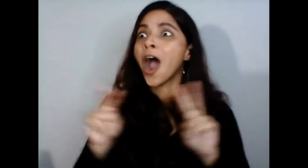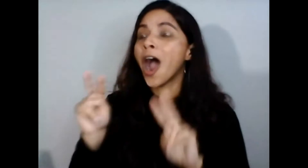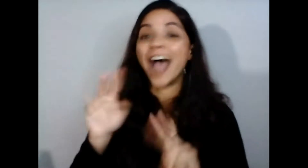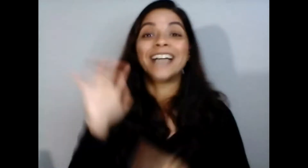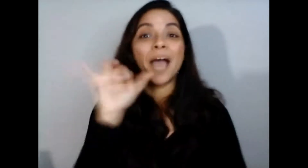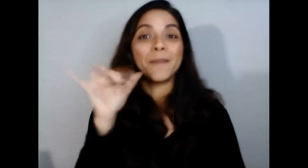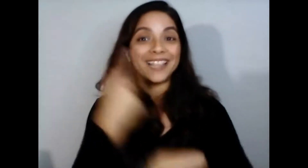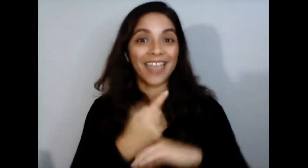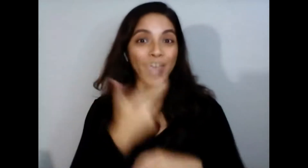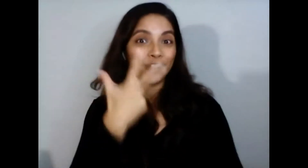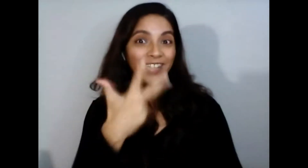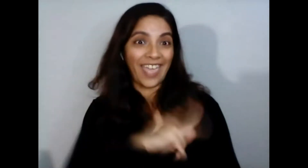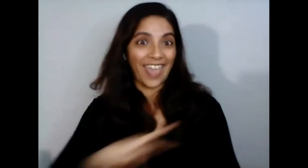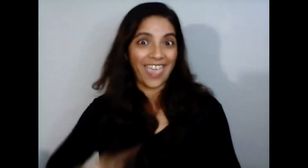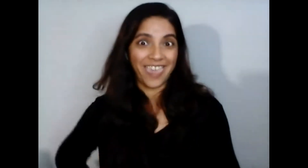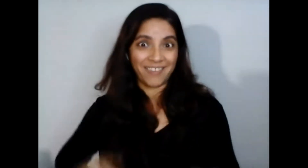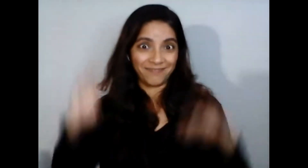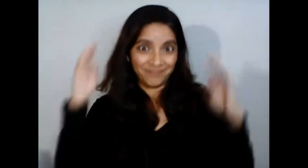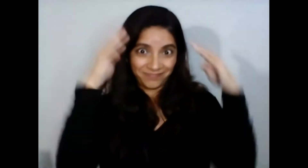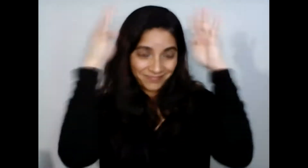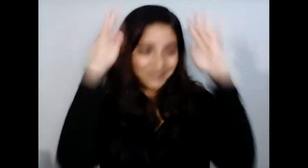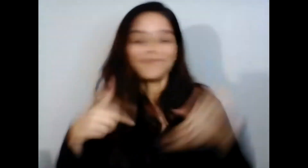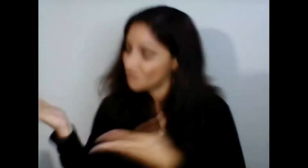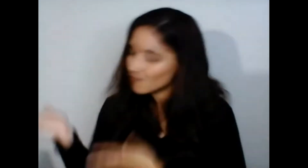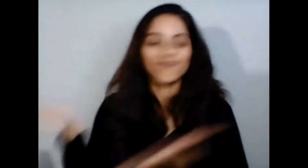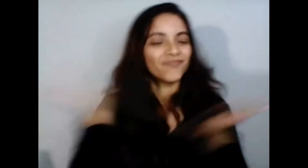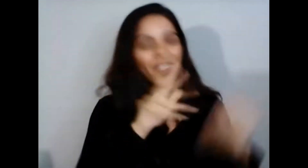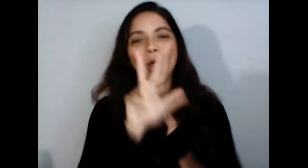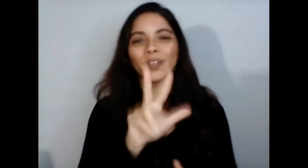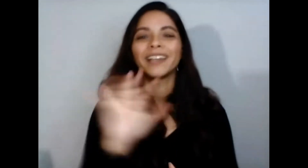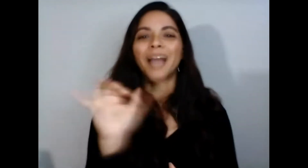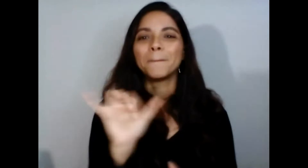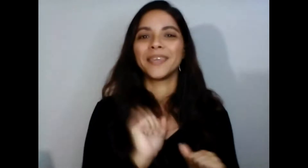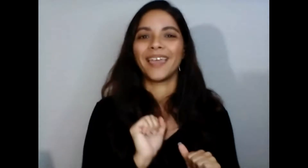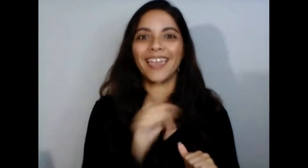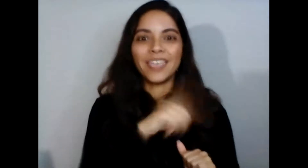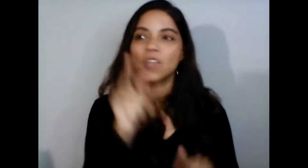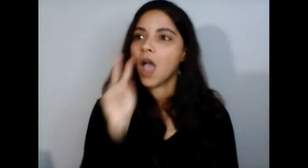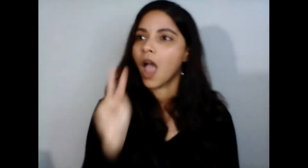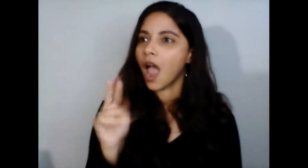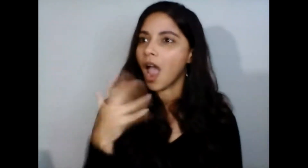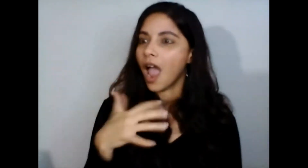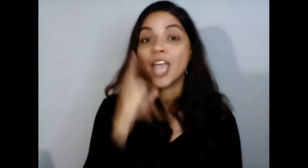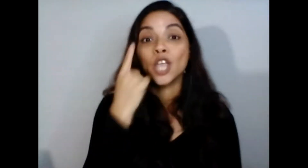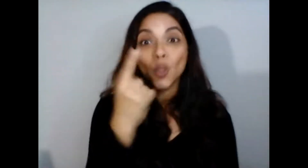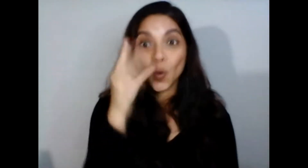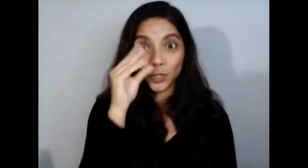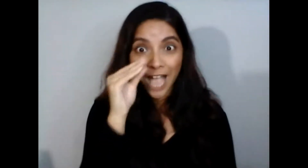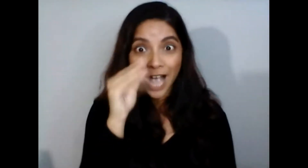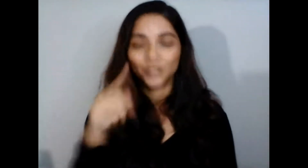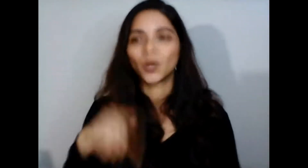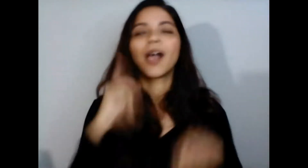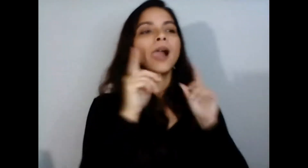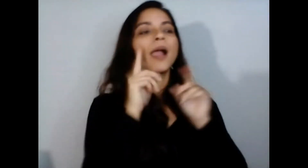habían tenido la experiencia de ver a un Santa Claus ni a un rey mago y que un muchacho de nuestra comunidad les iba tirando fotos